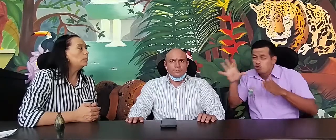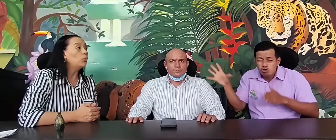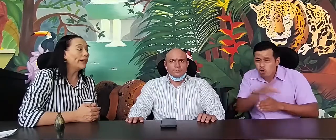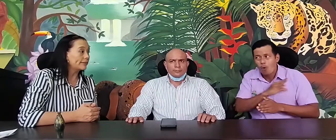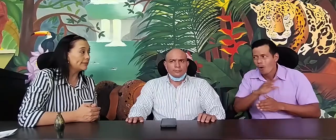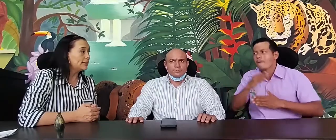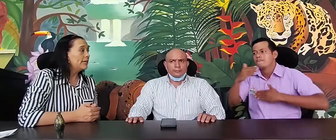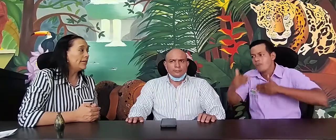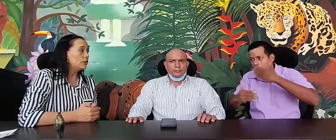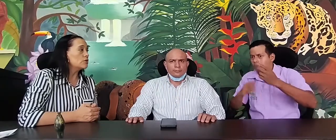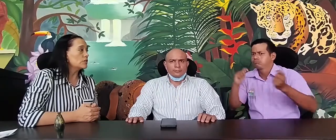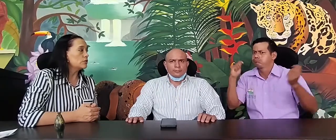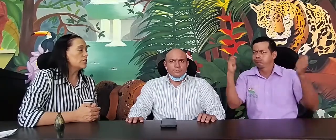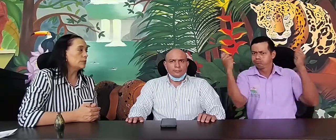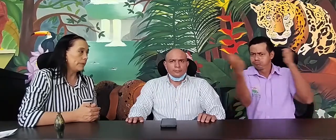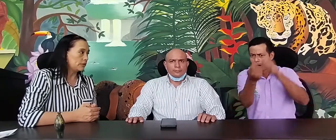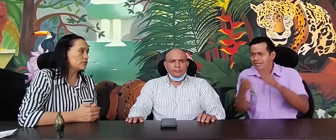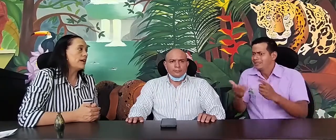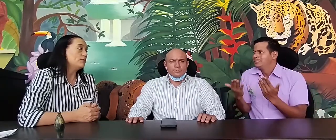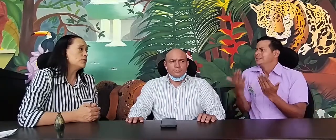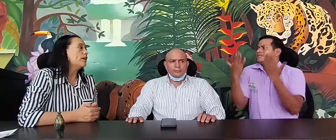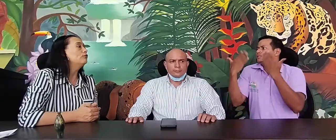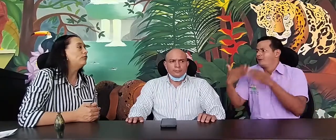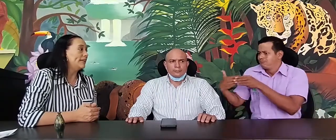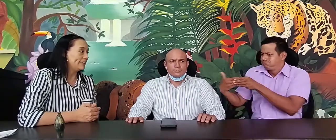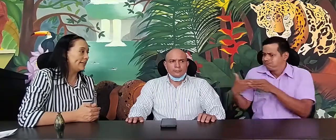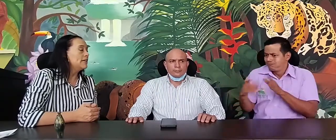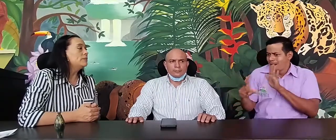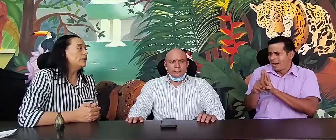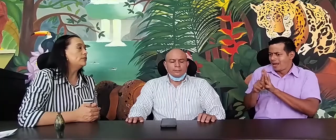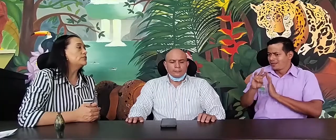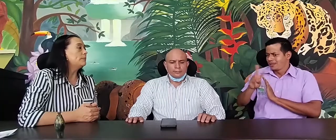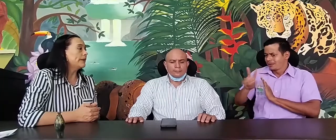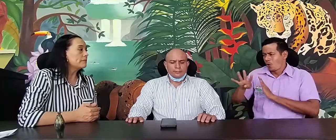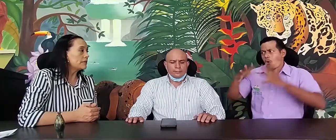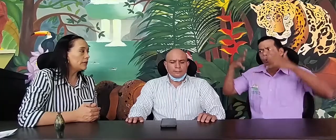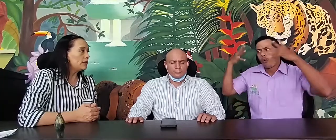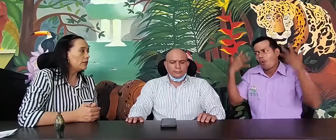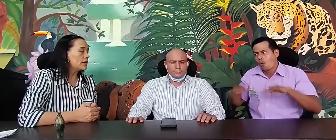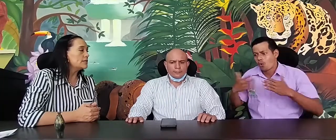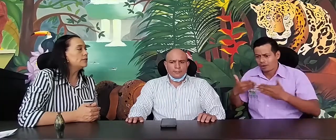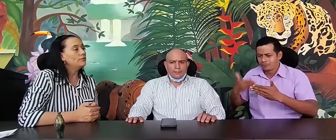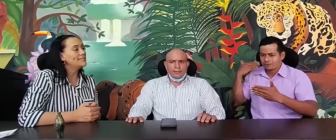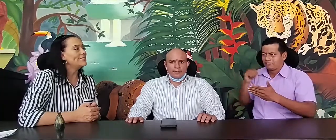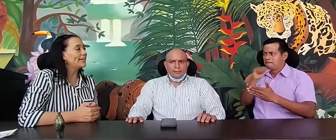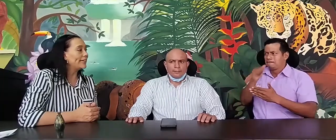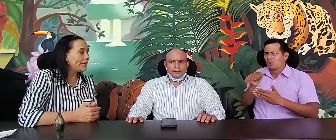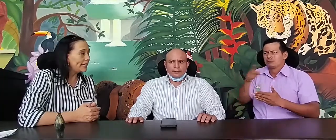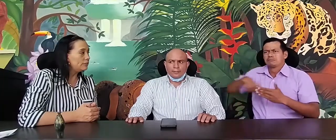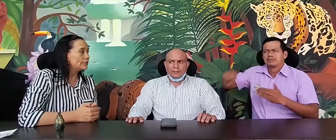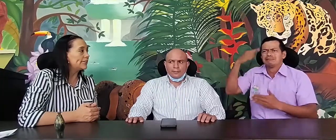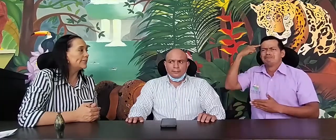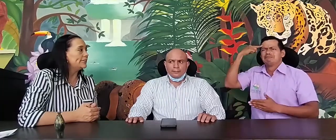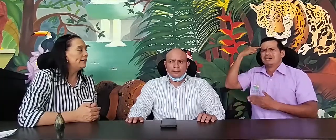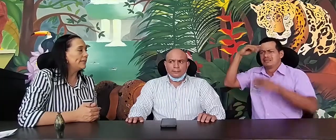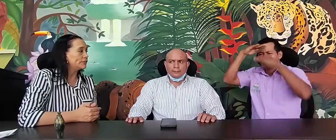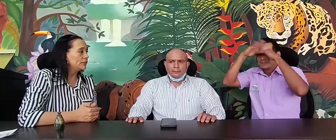puertas en todos estos aspectos. Sabemos que aún falta, pero nos ha permitido que ha sido nuestra tía, nuestra tienda del azul,